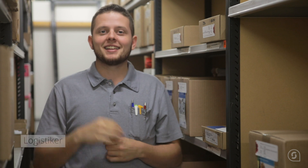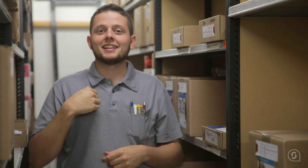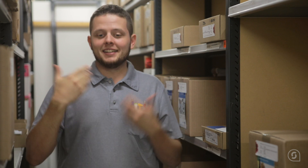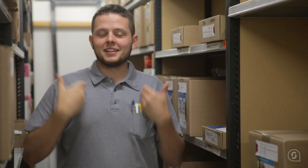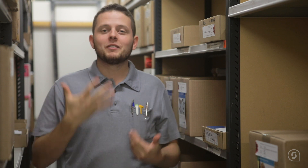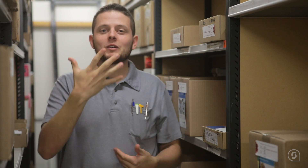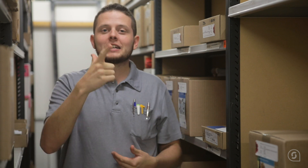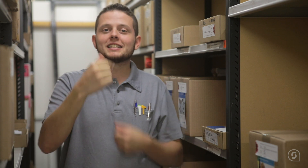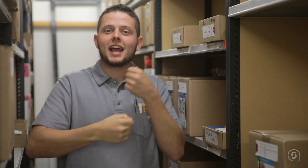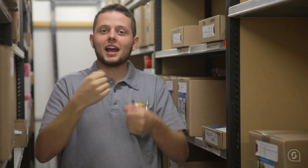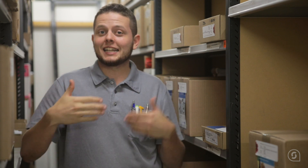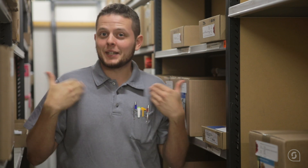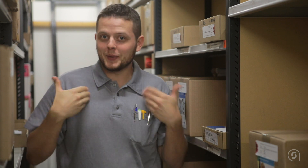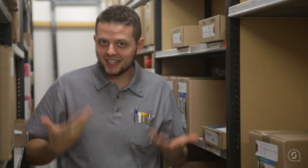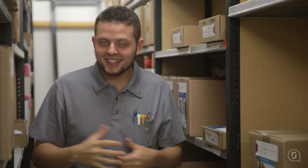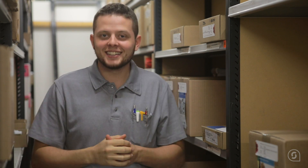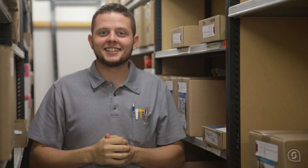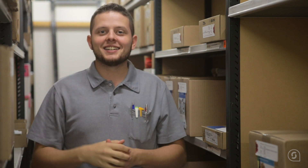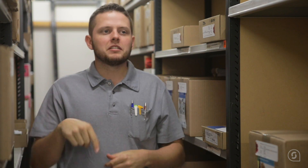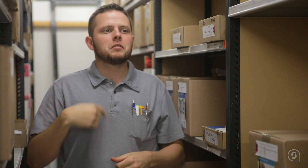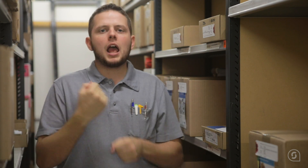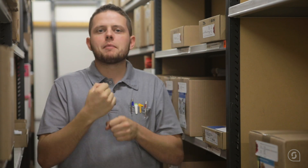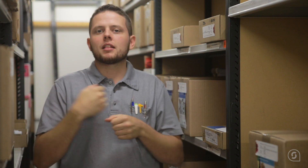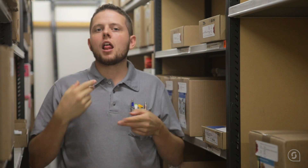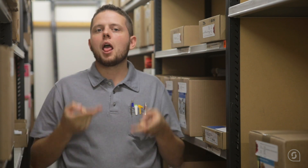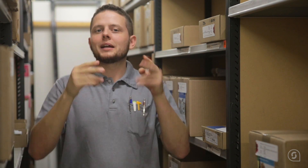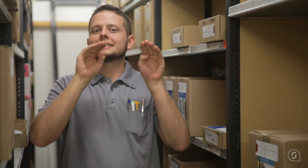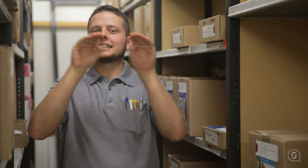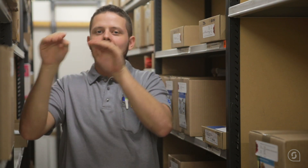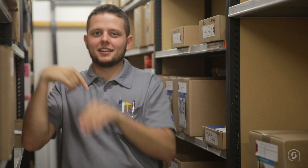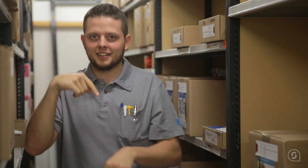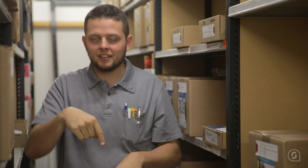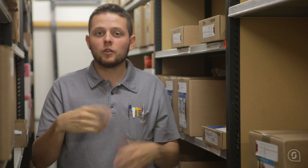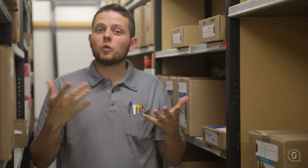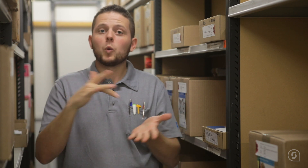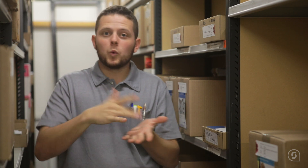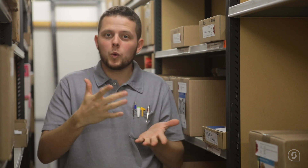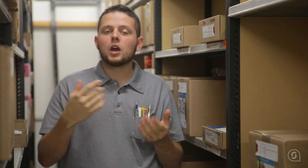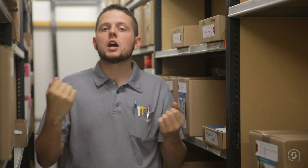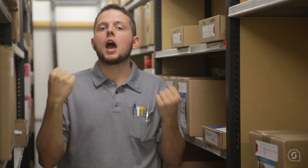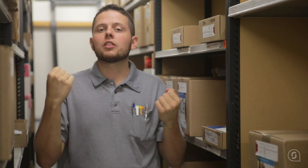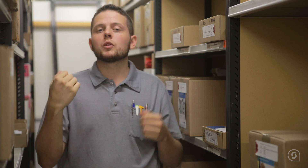25 Jahre jung. Ich arbeite hier als Logistiker im Kantonsspital Baden.